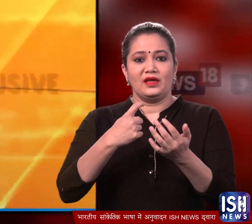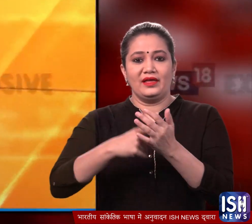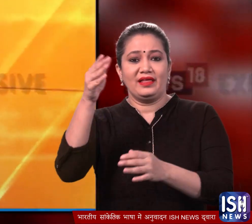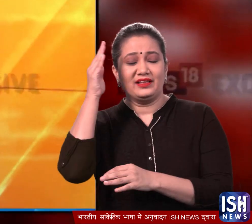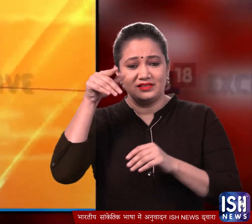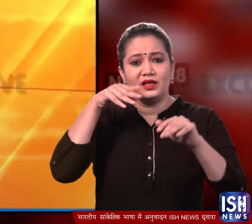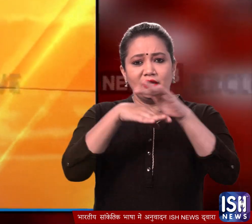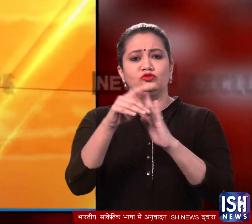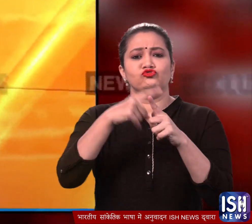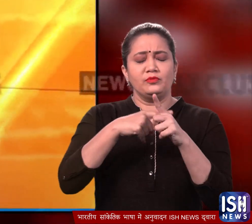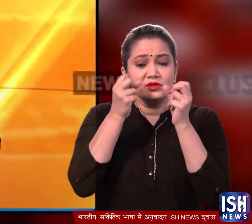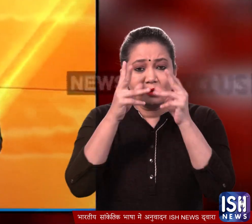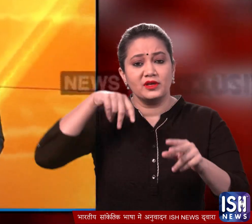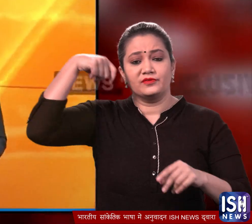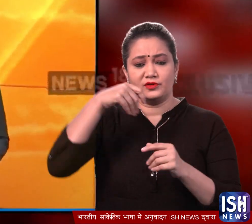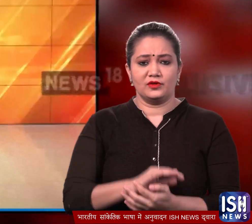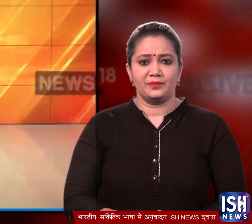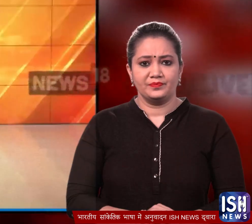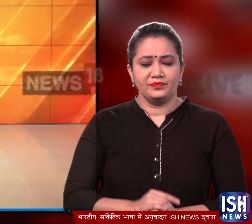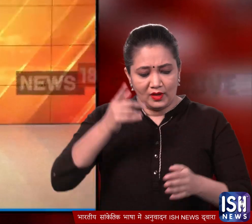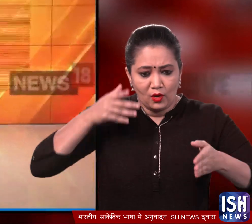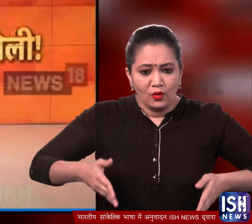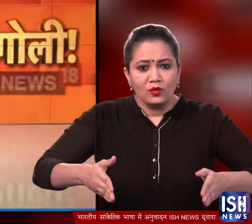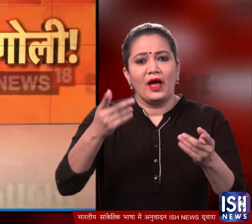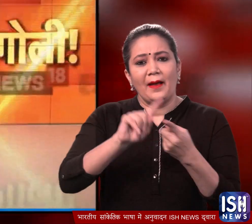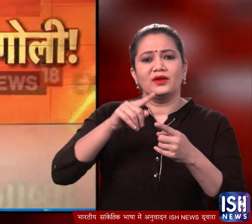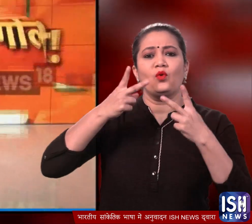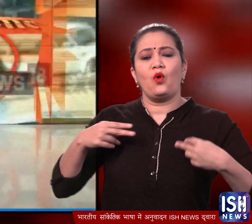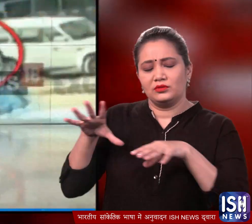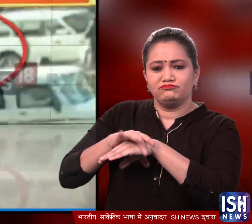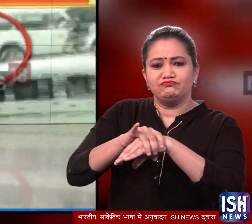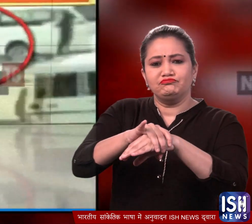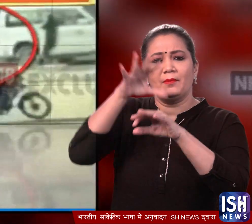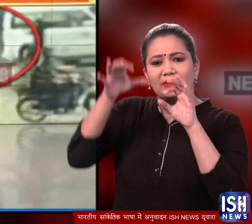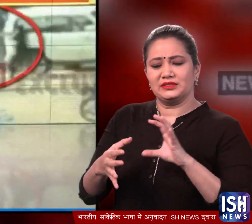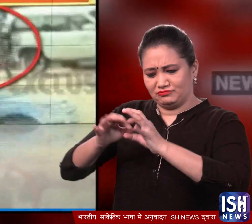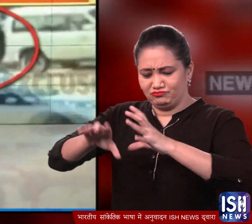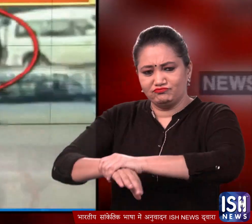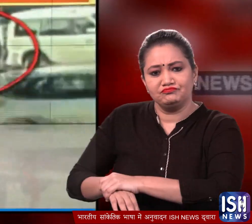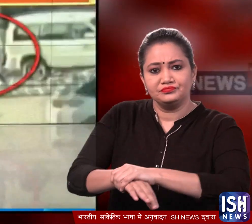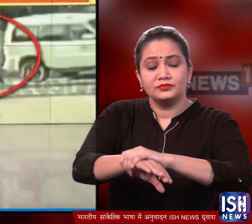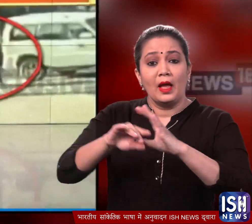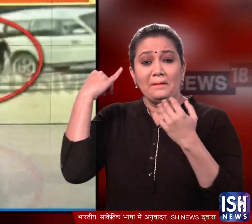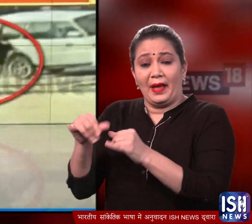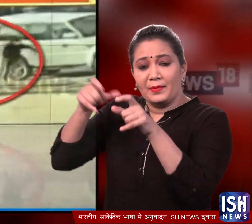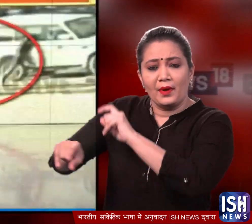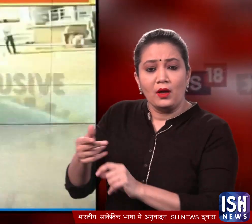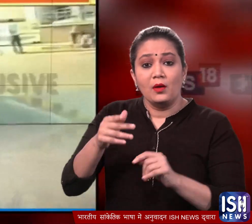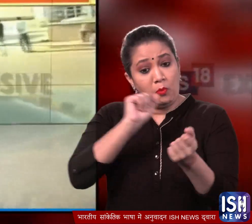के जोदपूर से एक हैरान करने वाला वीडियो सामने आया। वहाँ बीच सड़क पर पेशी के लिए जा रहे एक कैदी को कुछ बदमाशों ने पुलिस की मौजूदगी में